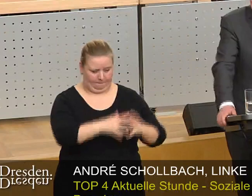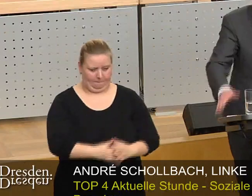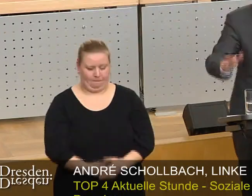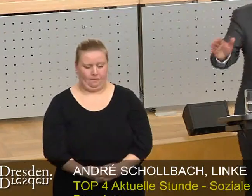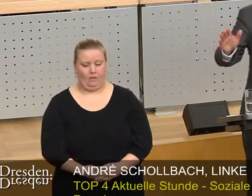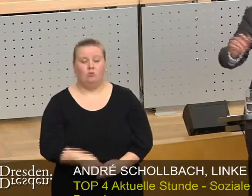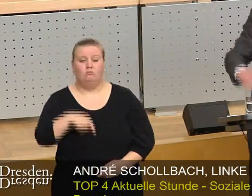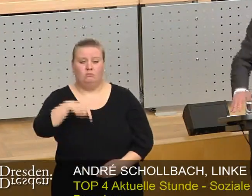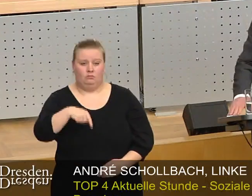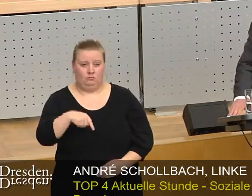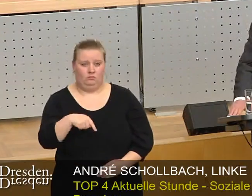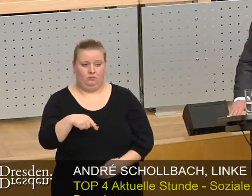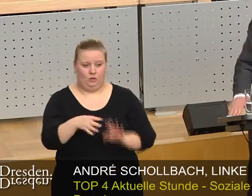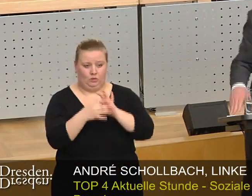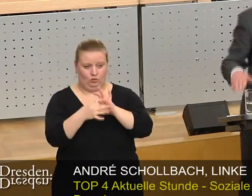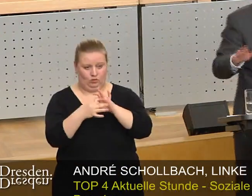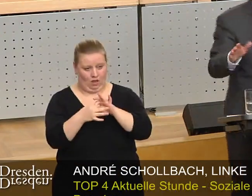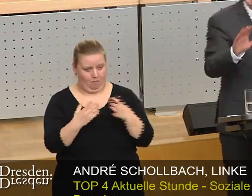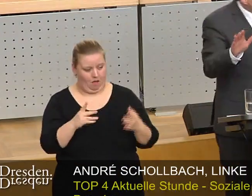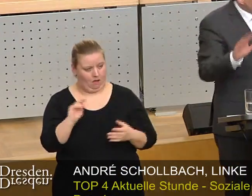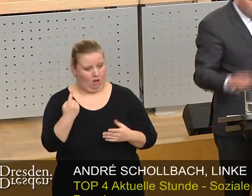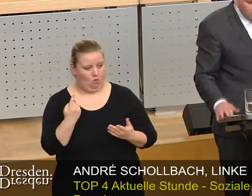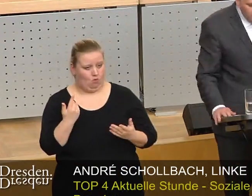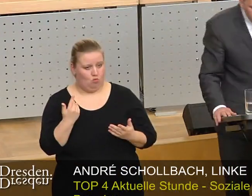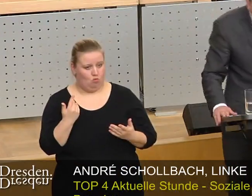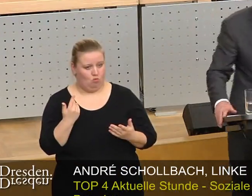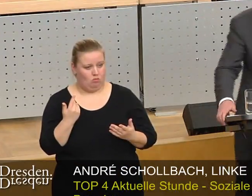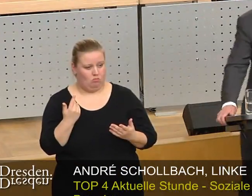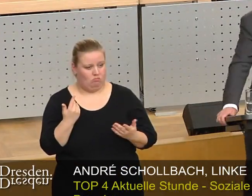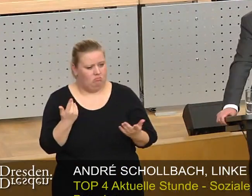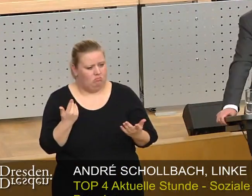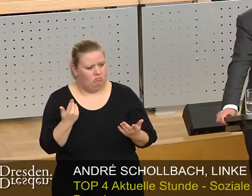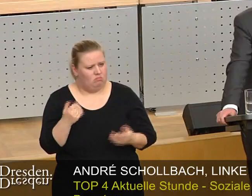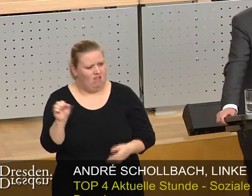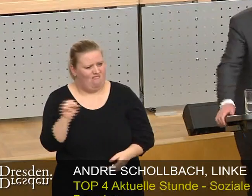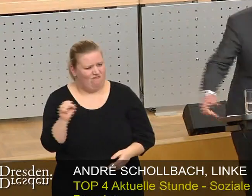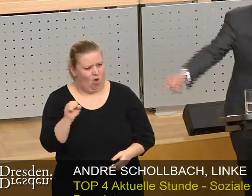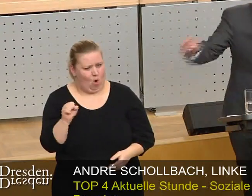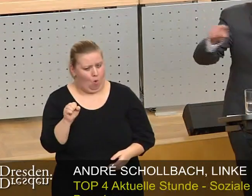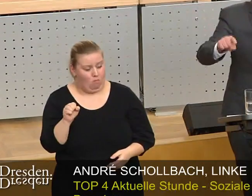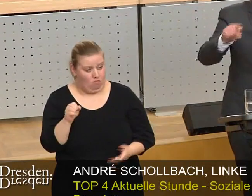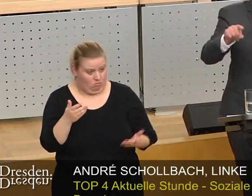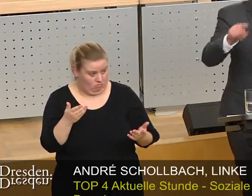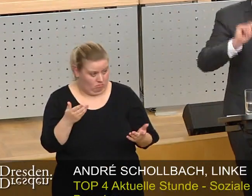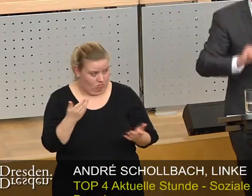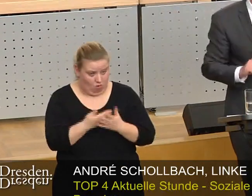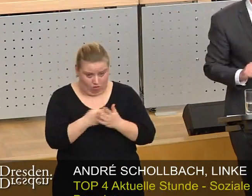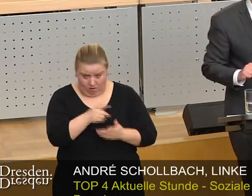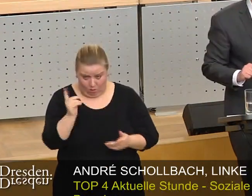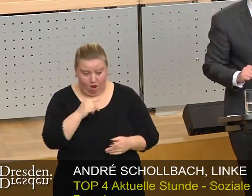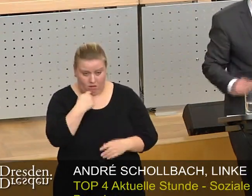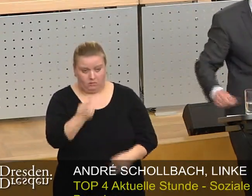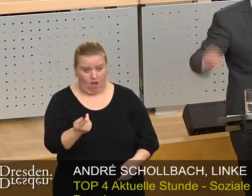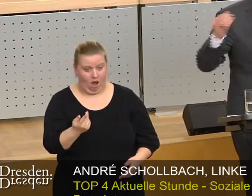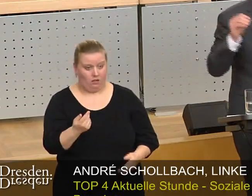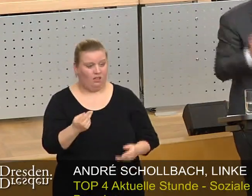Und in diesem Zusammenhang stellt sich die Frage, warum denn ausgerechnet jene, die doch gerade alle angekündigt